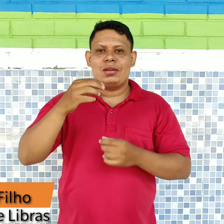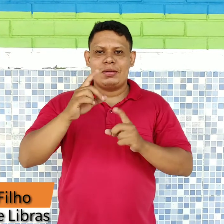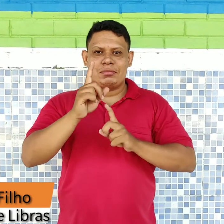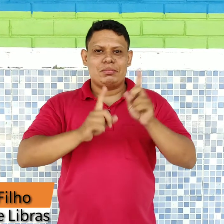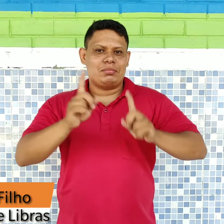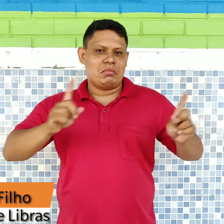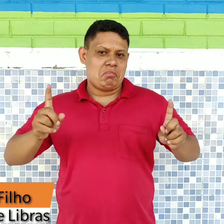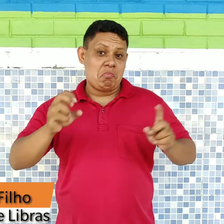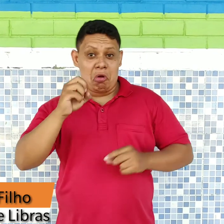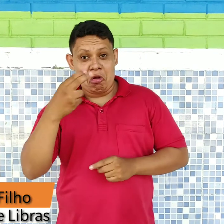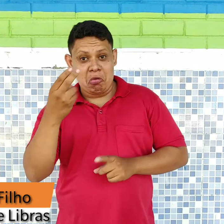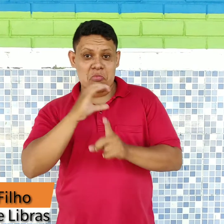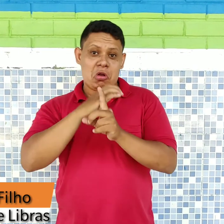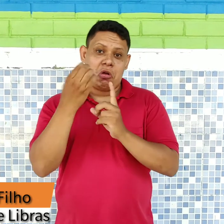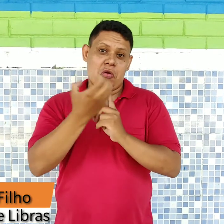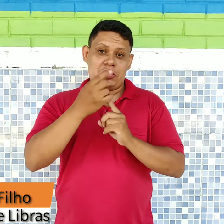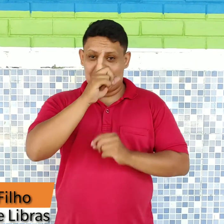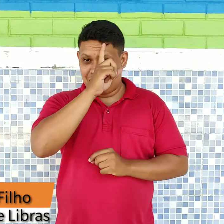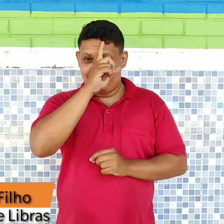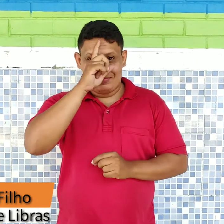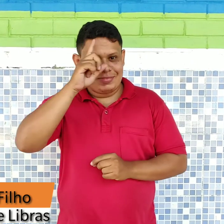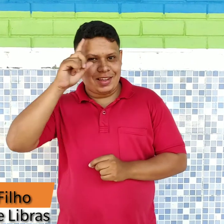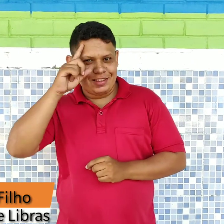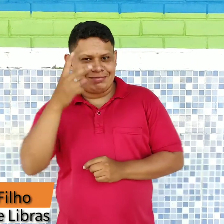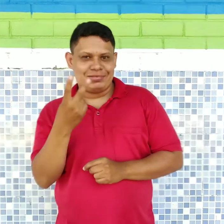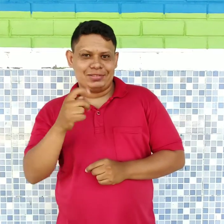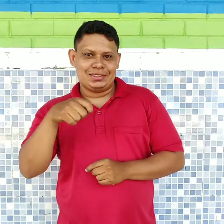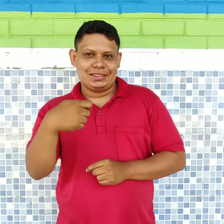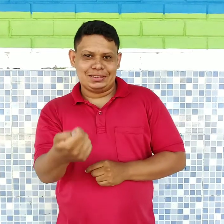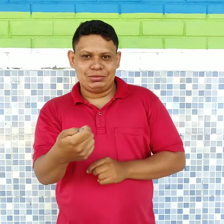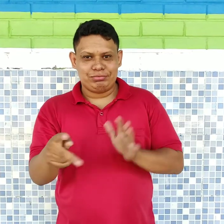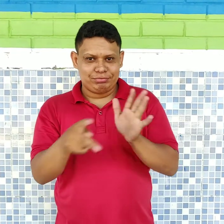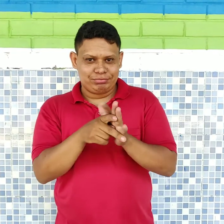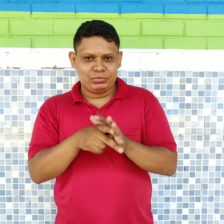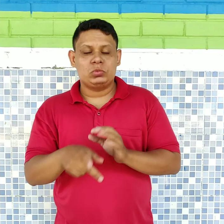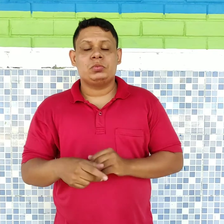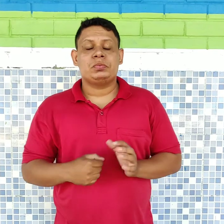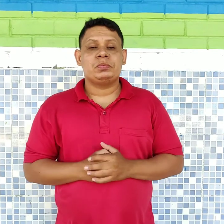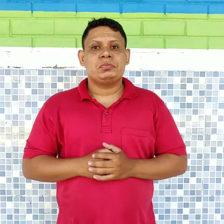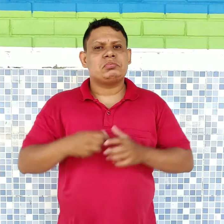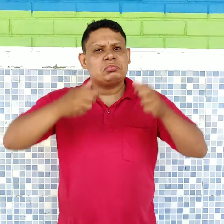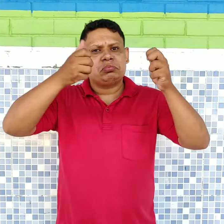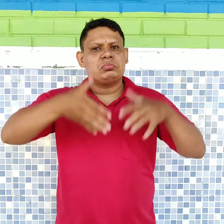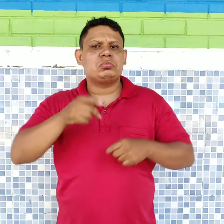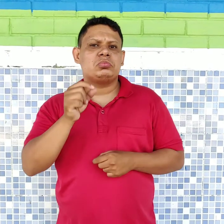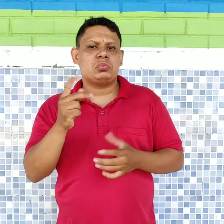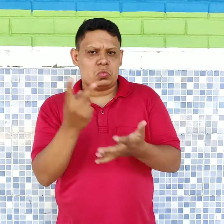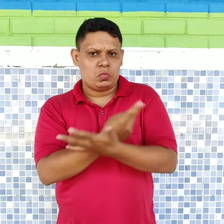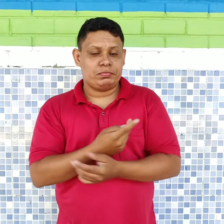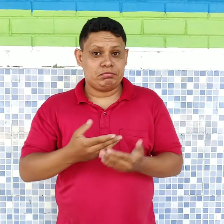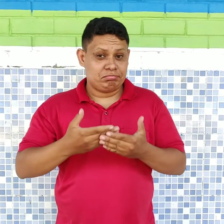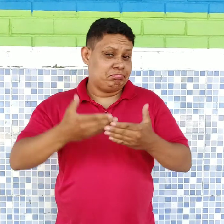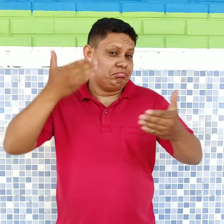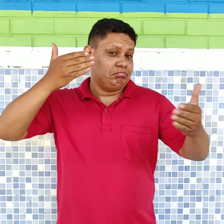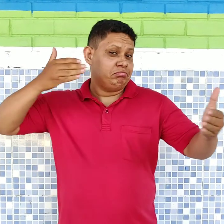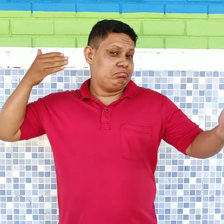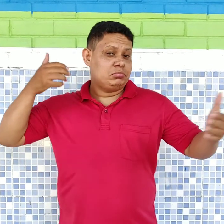Congresso de Milão, ou pode também usar esse outro sinal para o Congresso de Milão, esses dois sinais. Então, que aconteceu?